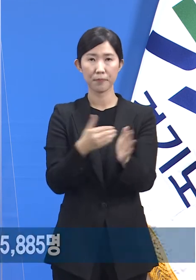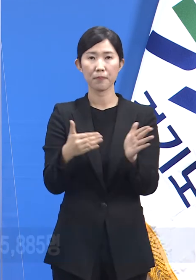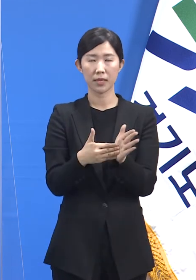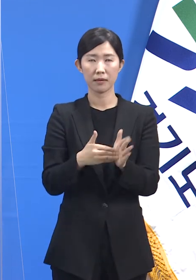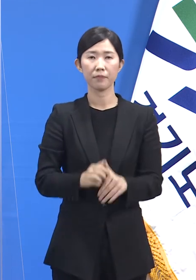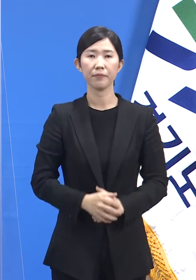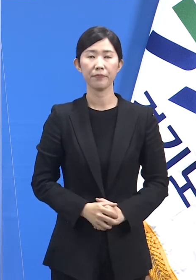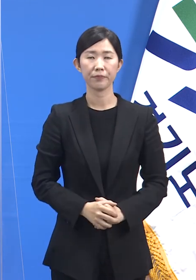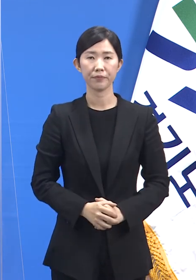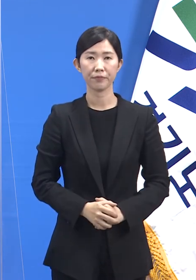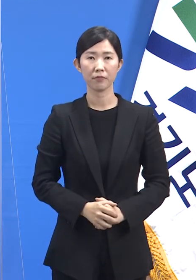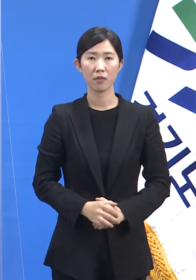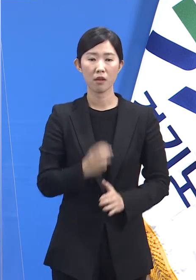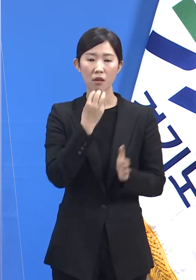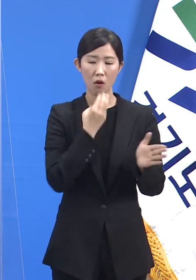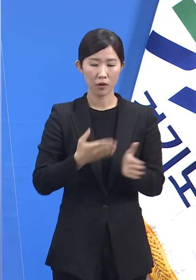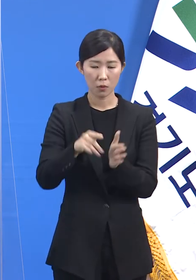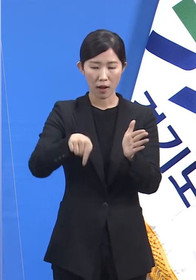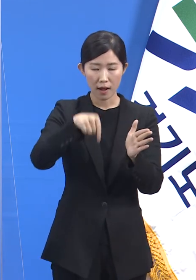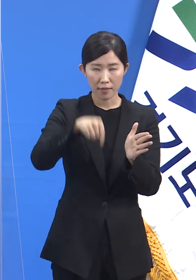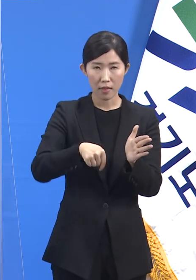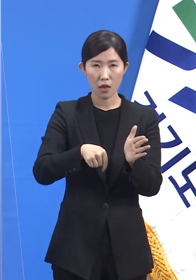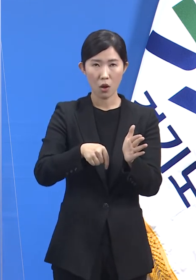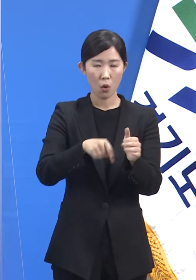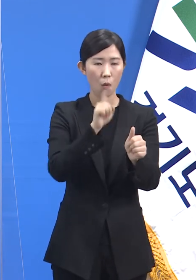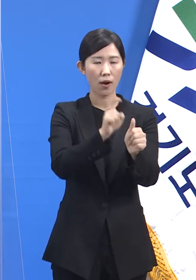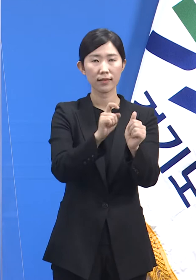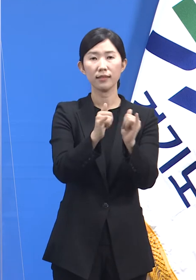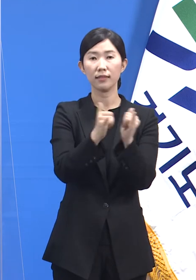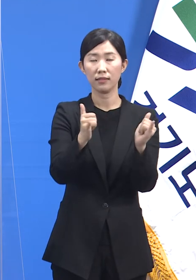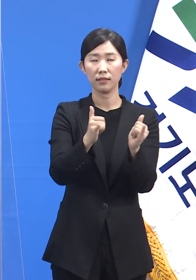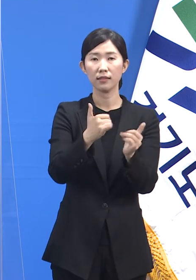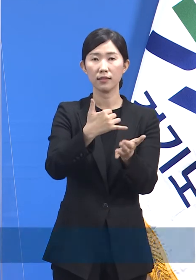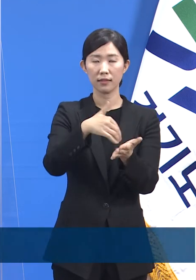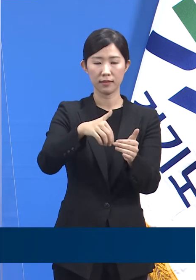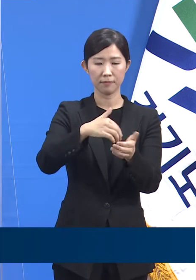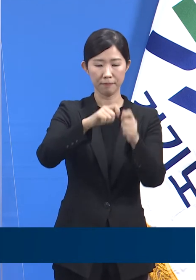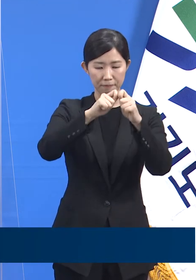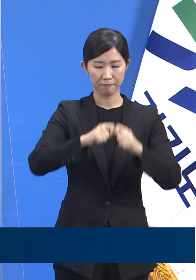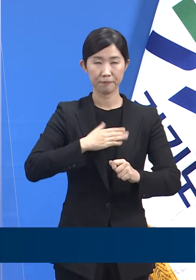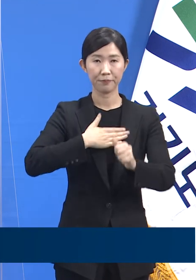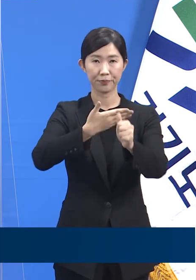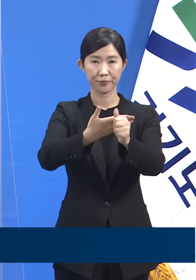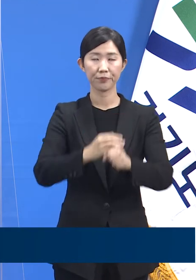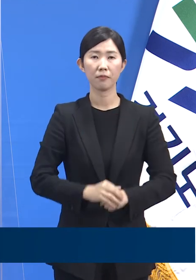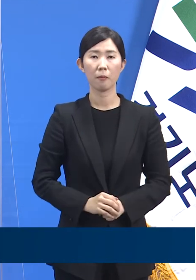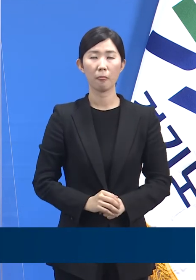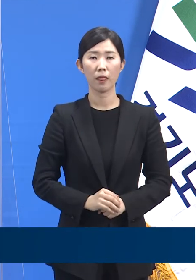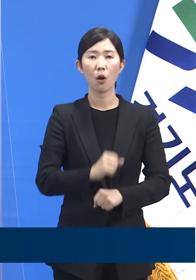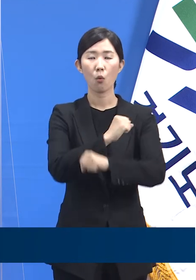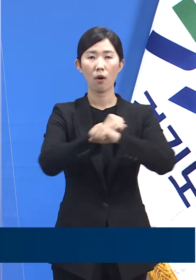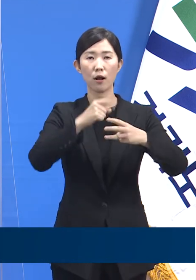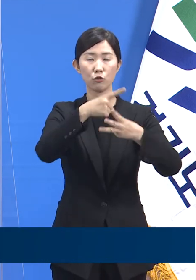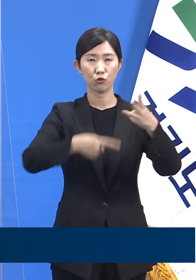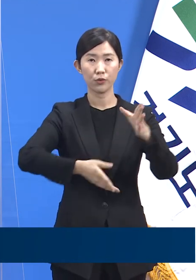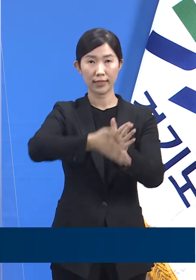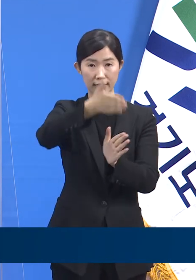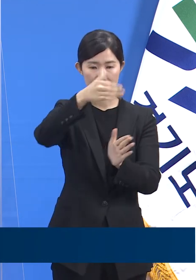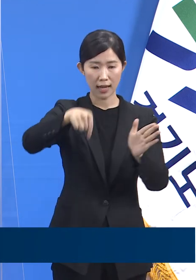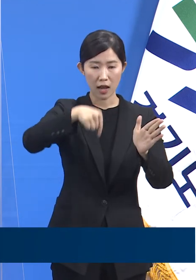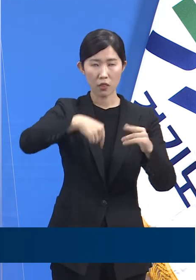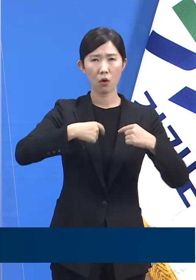본회 주요 확진 사례에 대해 말씀드리겠습니다. 광주시 소재 가구공장 사례입니다.